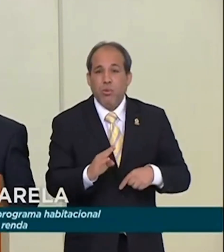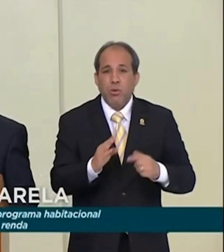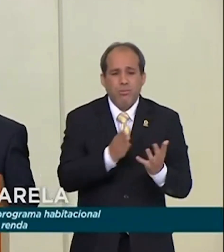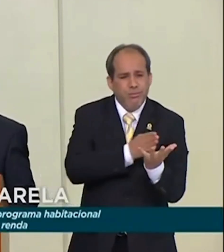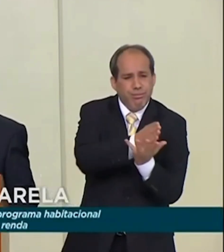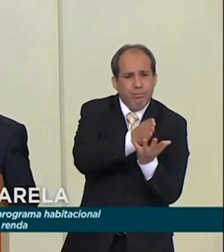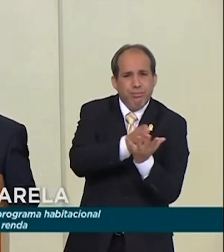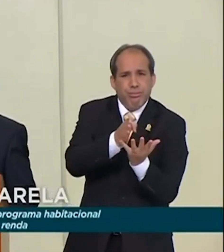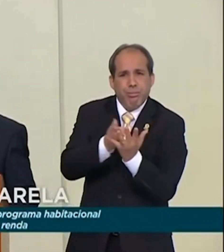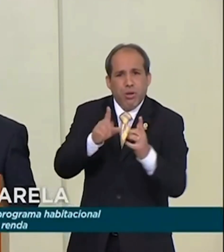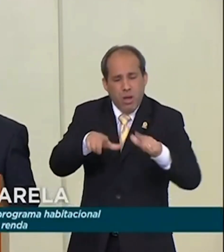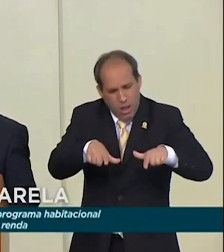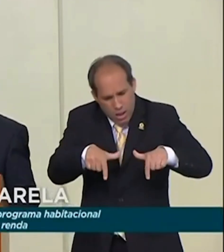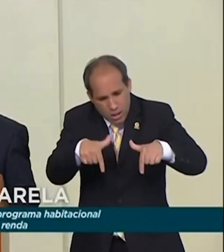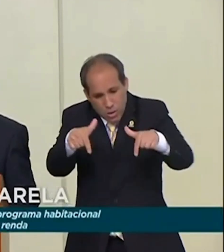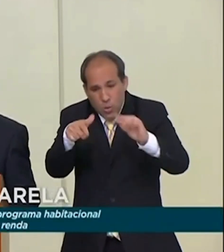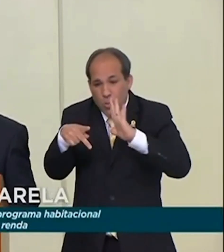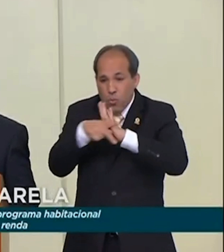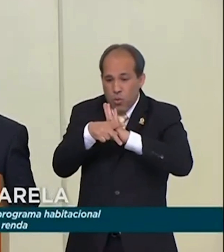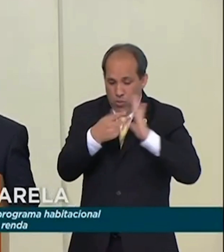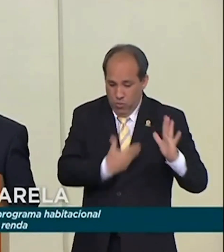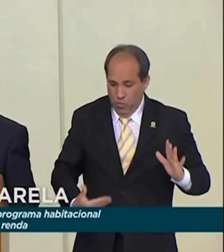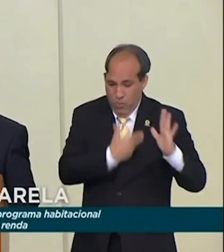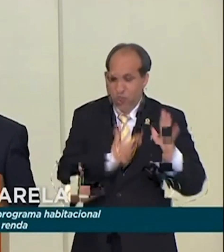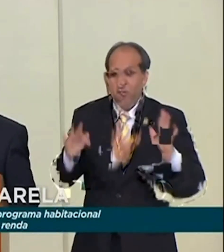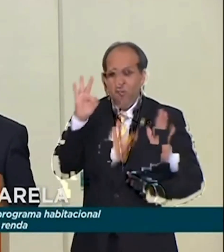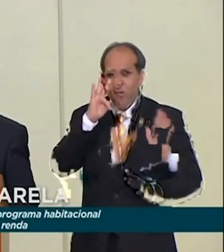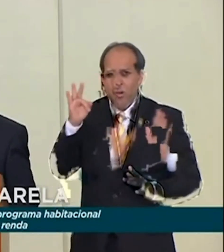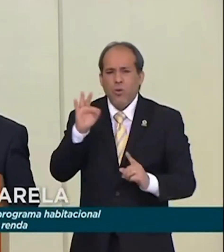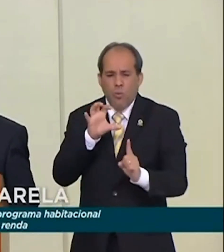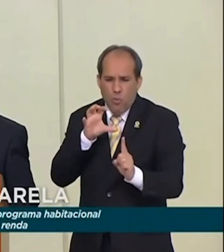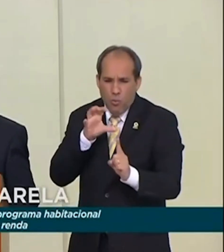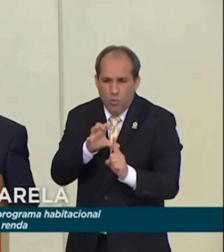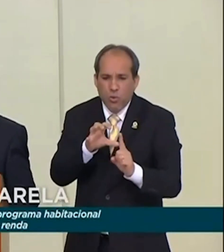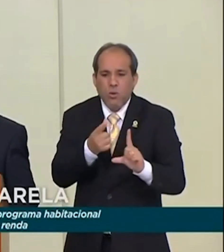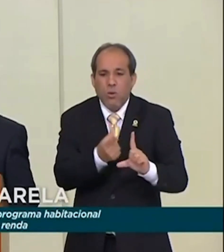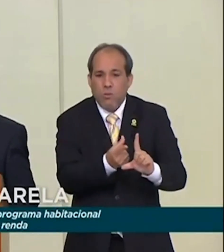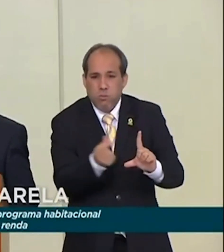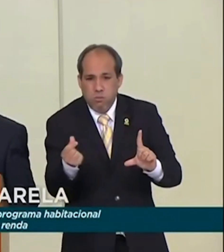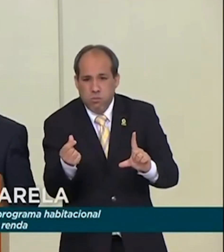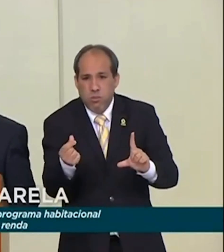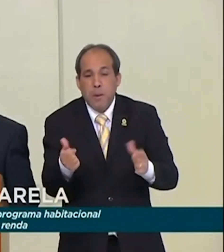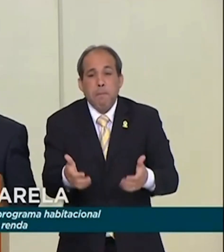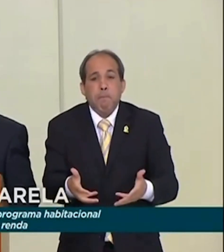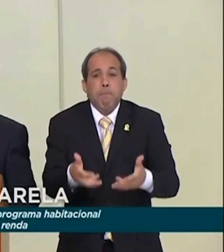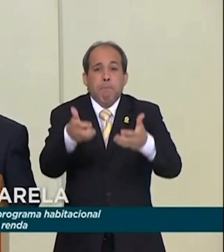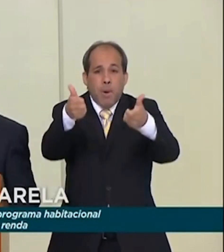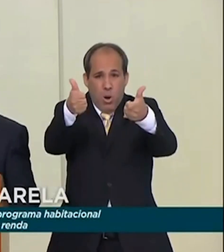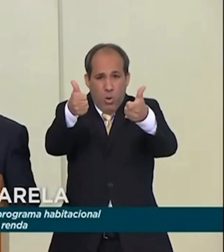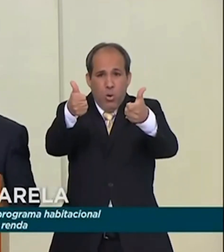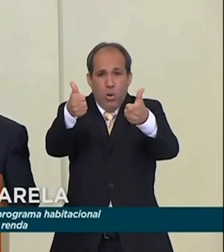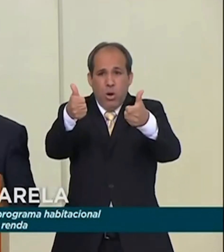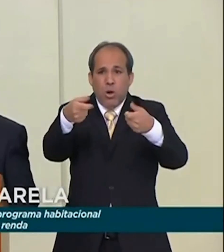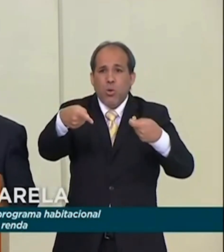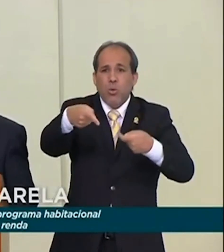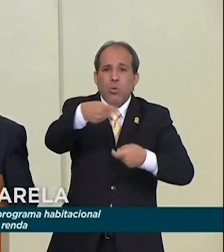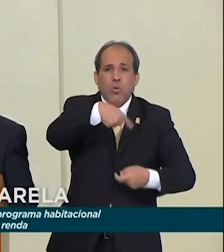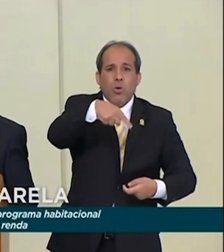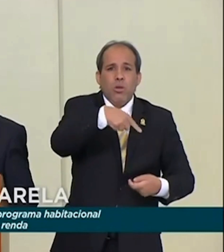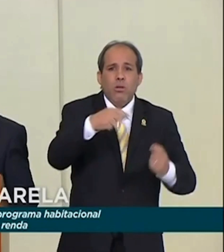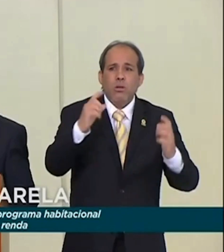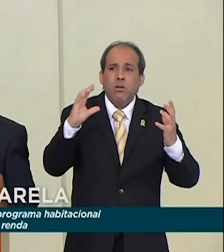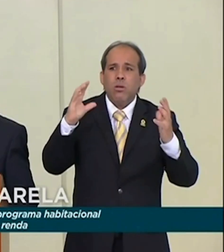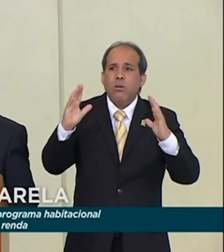que foram tomadas pelo governo impactaram a economia, melhoraram a nossa situação